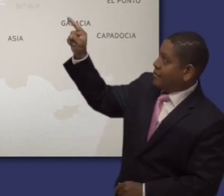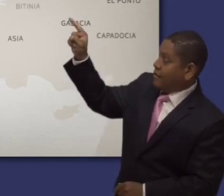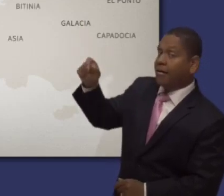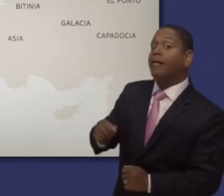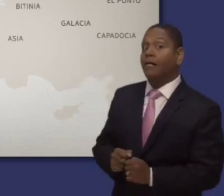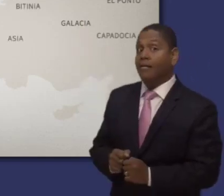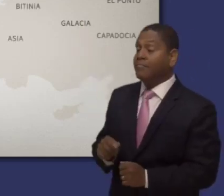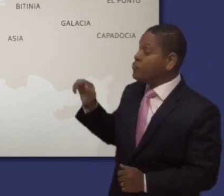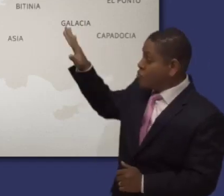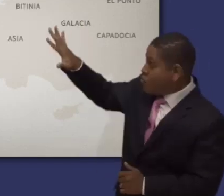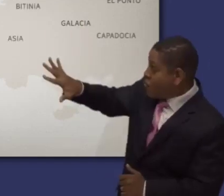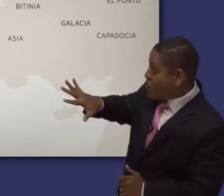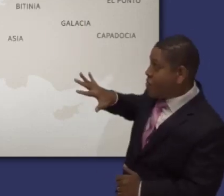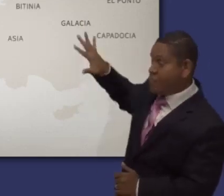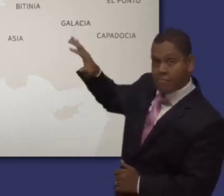Bitinia.